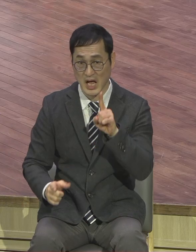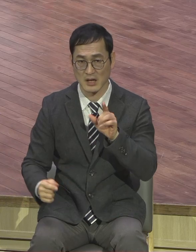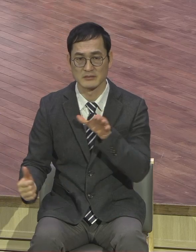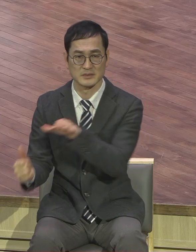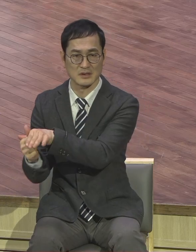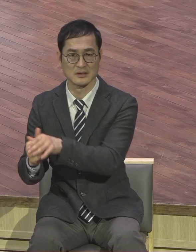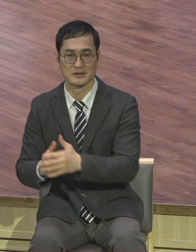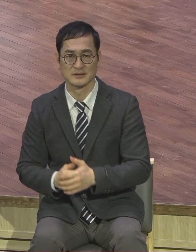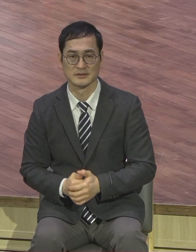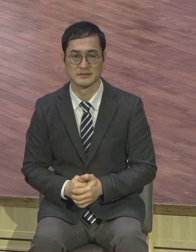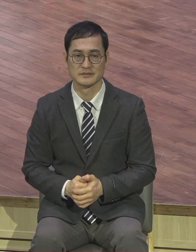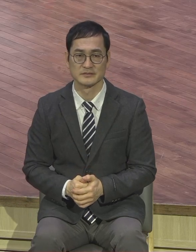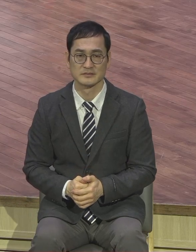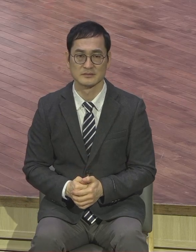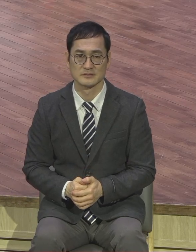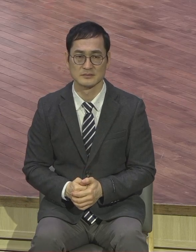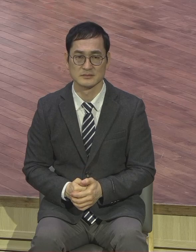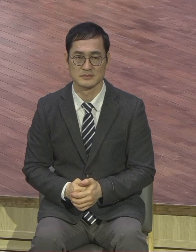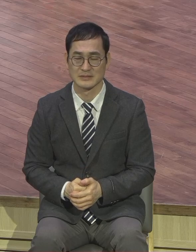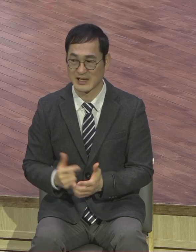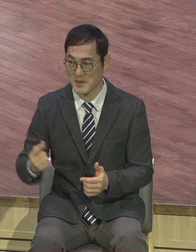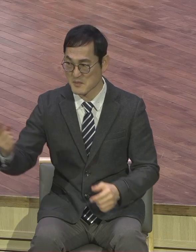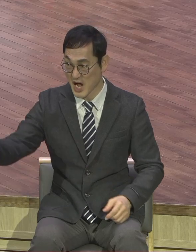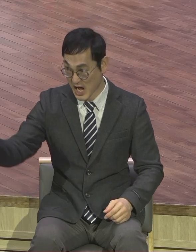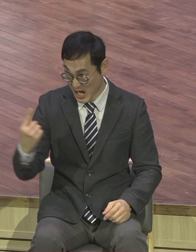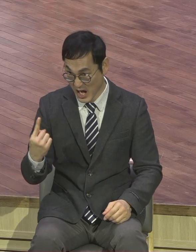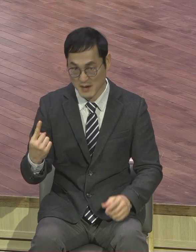일별을 내가 갚아줄 거야. 이게 티포텟입니다.